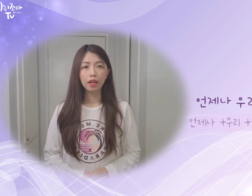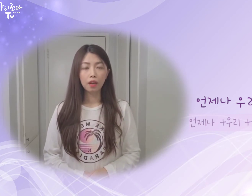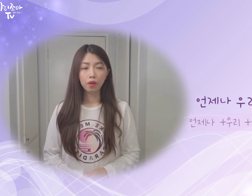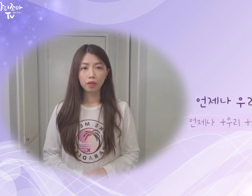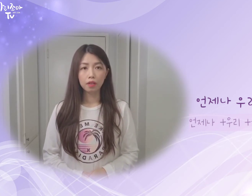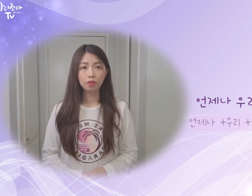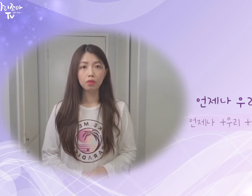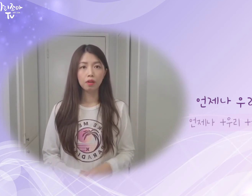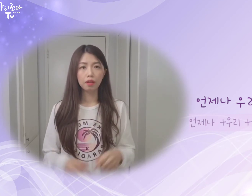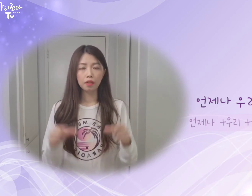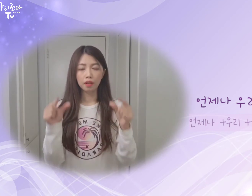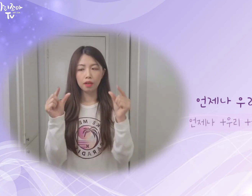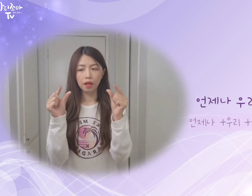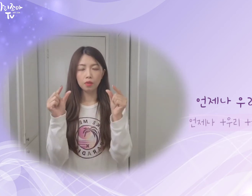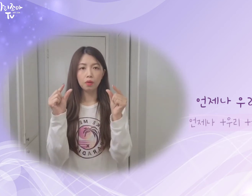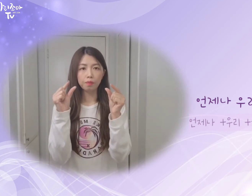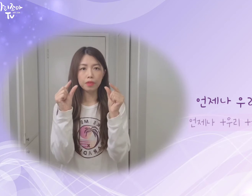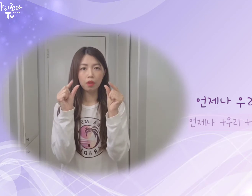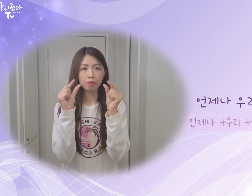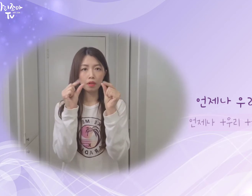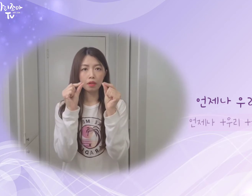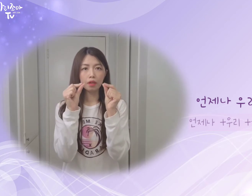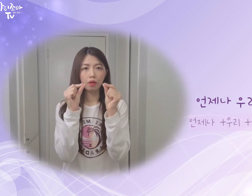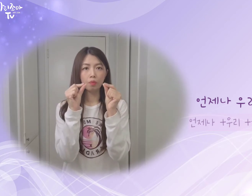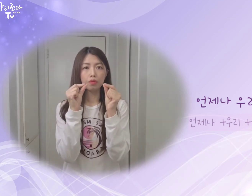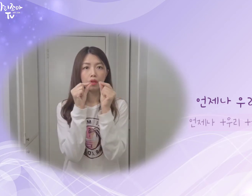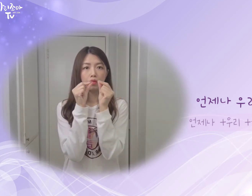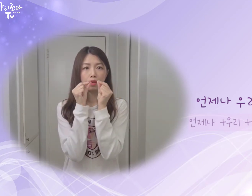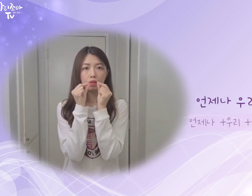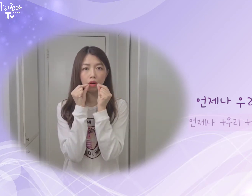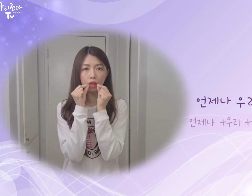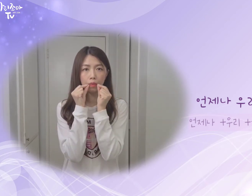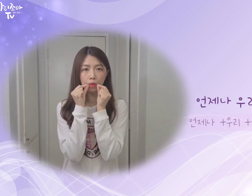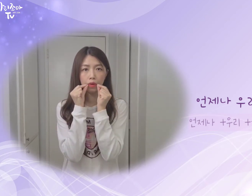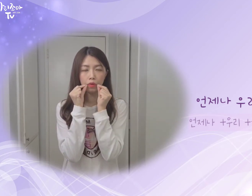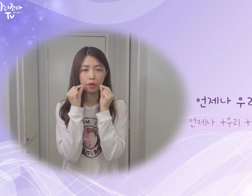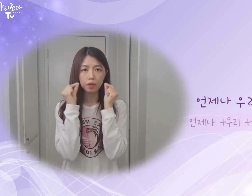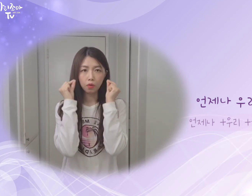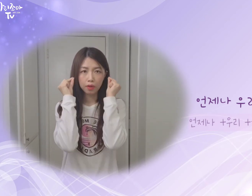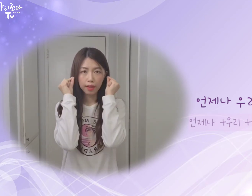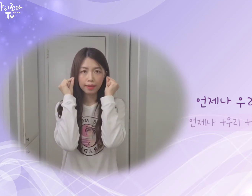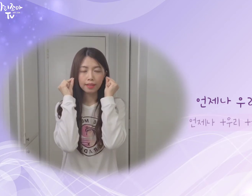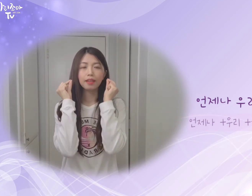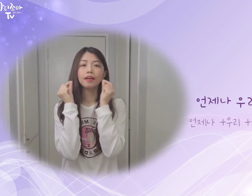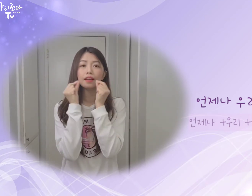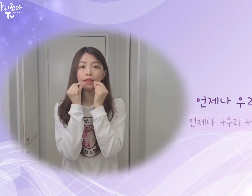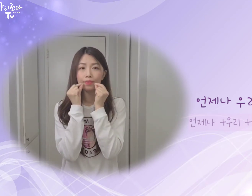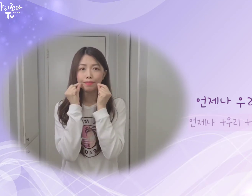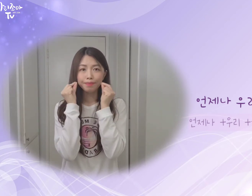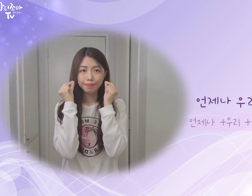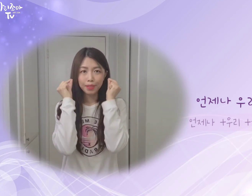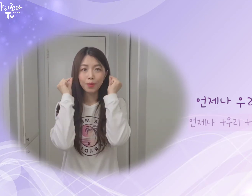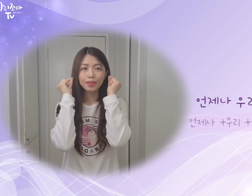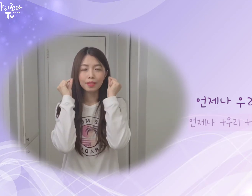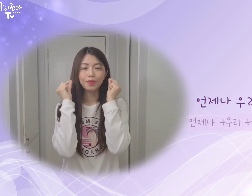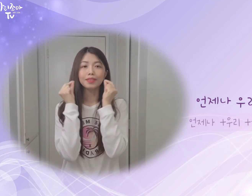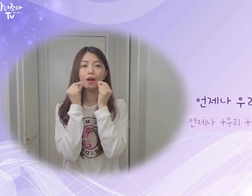웃다라고 한 뜻의 수어는 양손 엄지검지를 이렇게 붙여주셔서 입꼬리 쪽에서 귀까지. 미소를 지으면서.